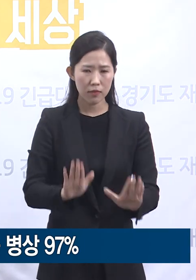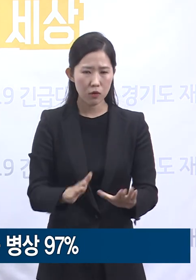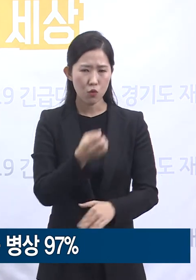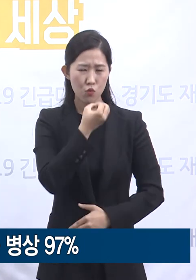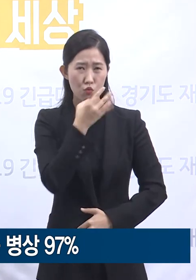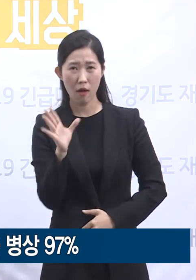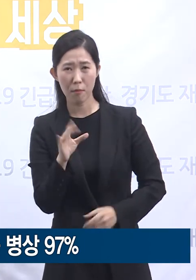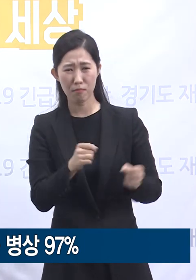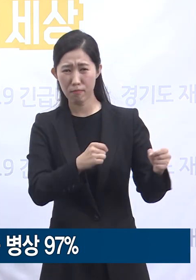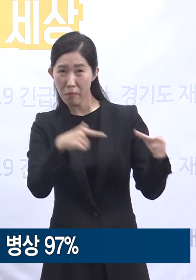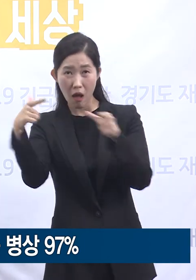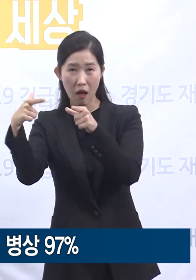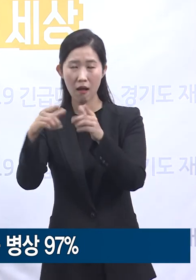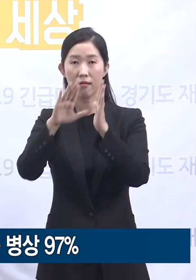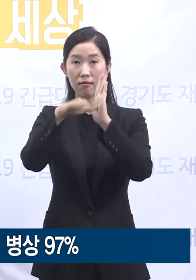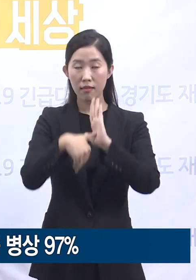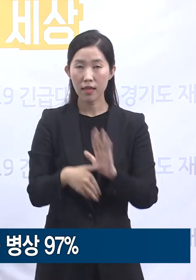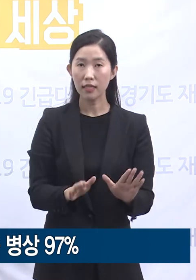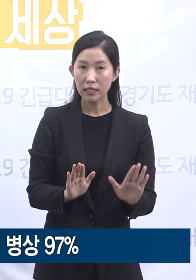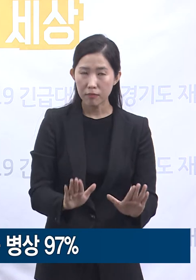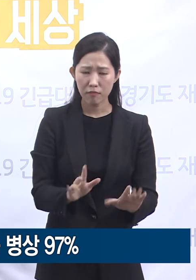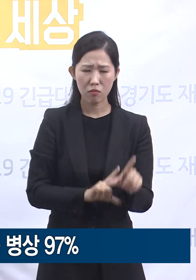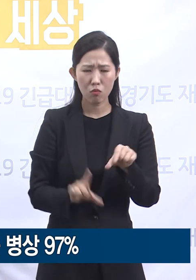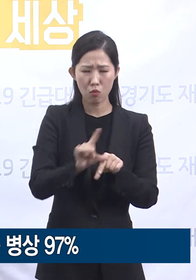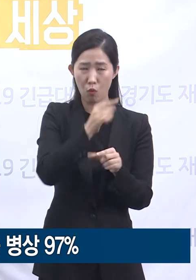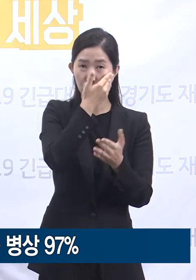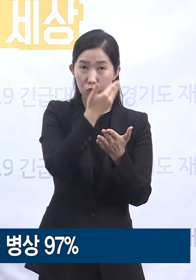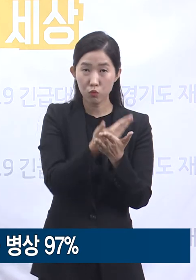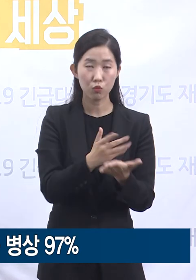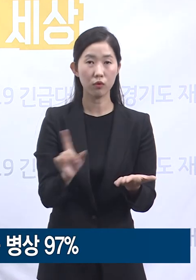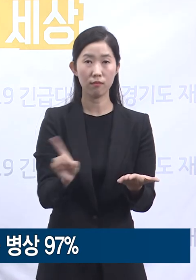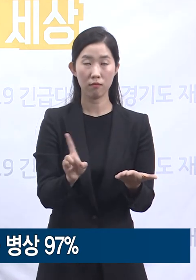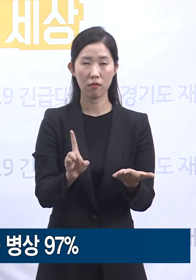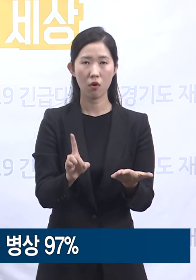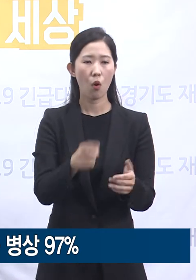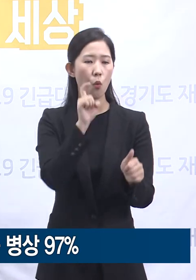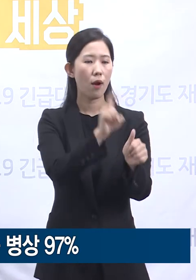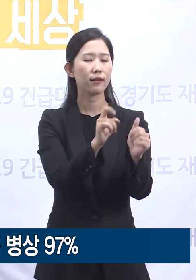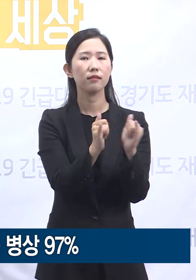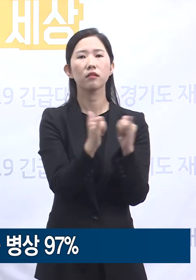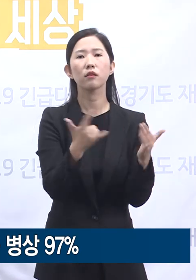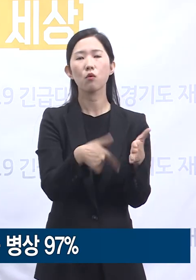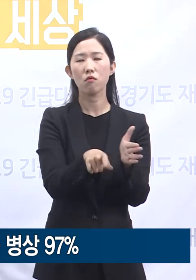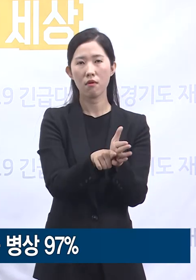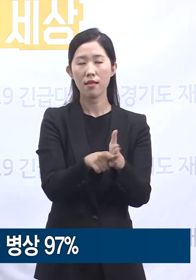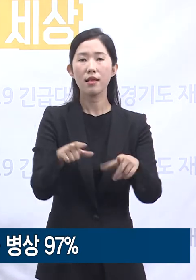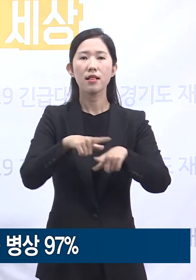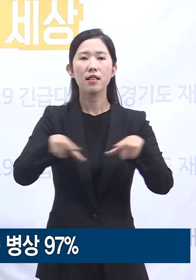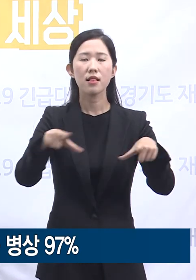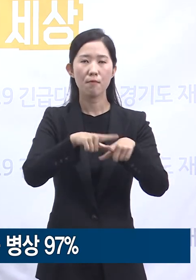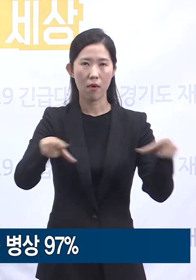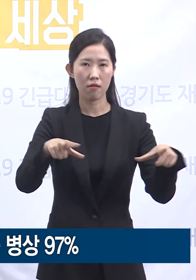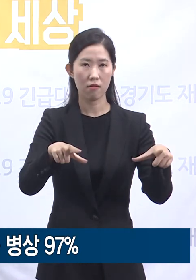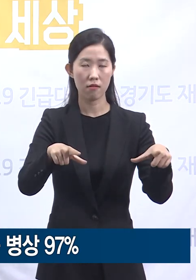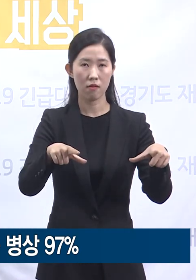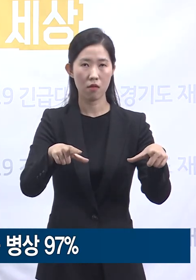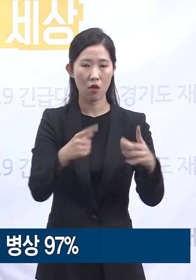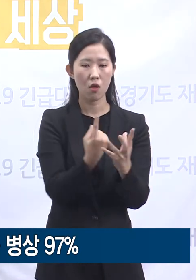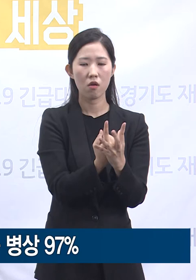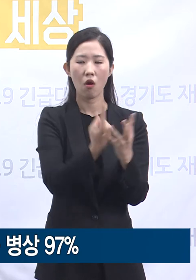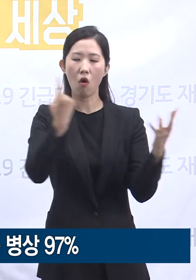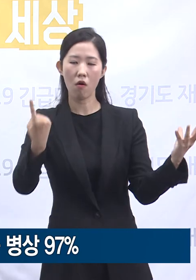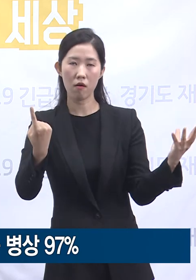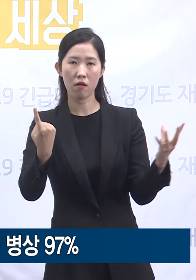폭증이 일어나고 있는 지금 시기에 그보다 더 급한 것은 확진자를 위한 일반 격리병상의 충분한 숫자입니다.